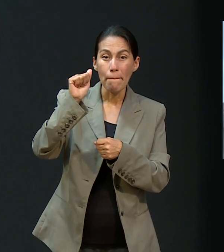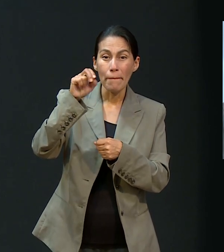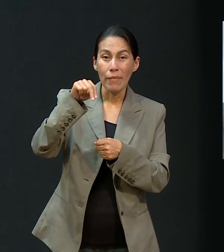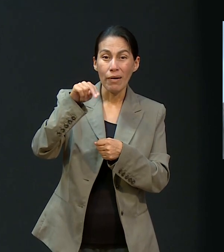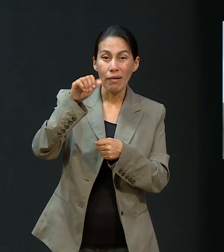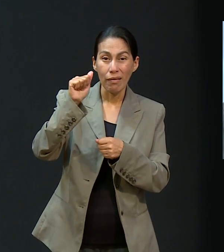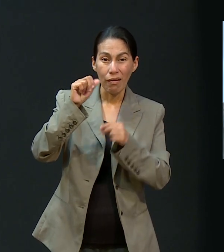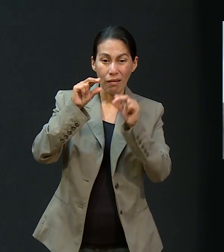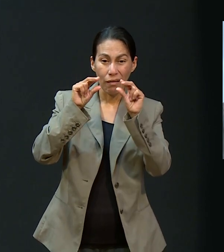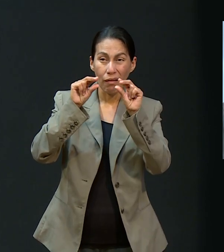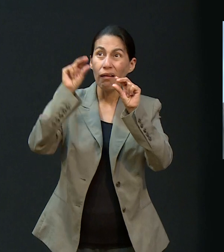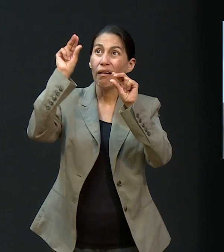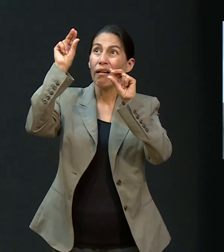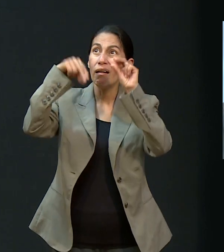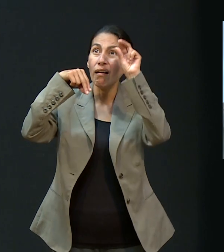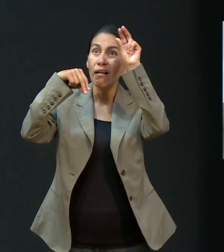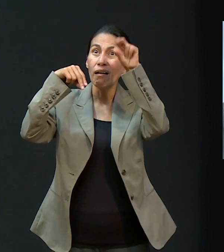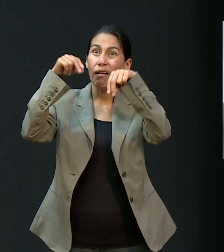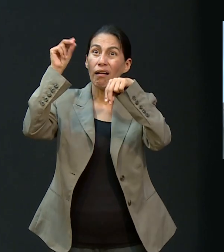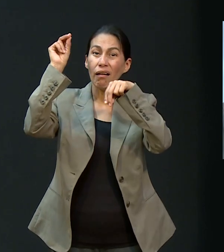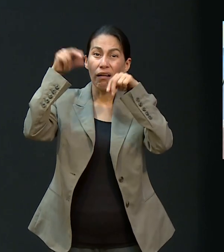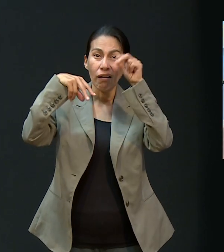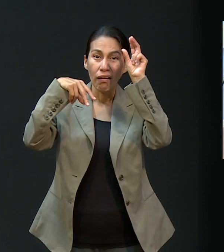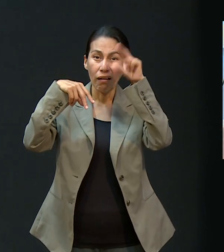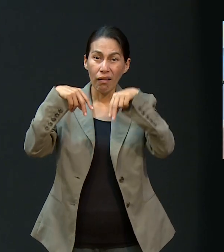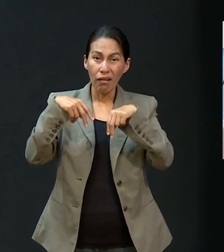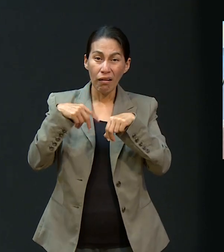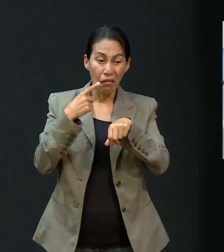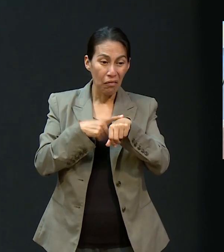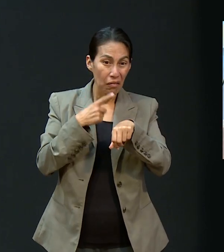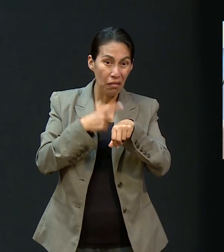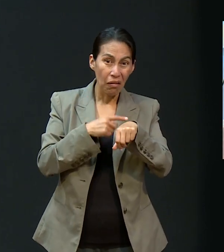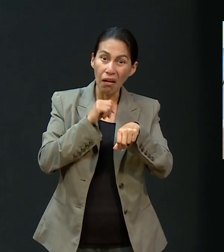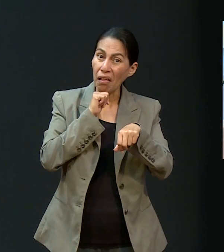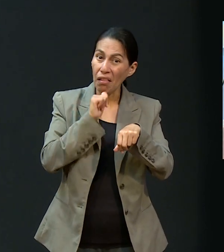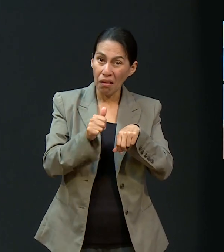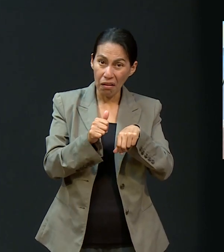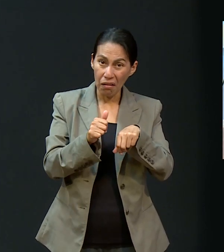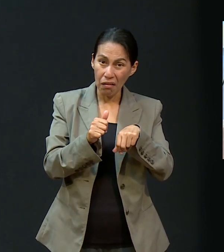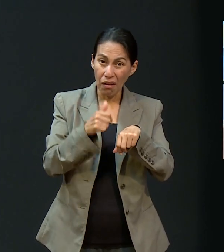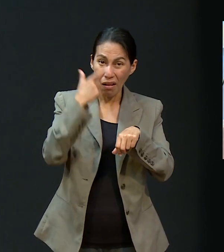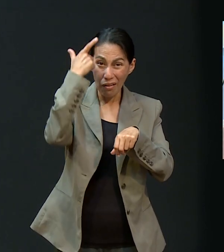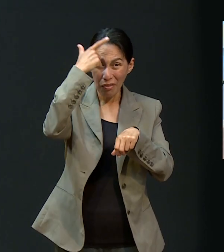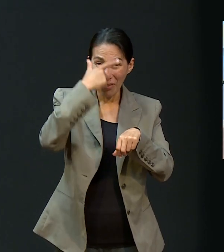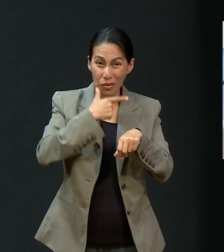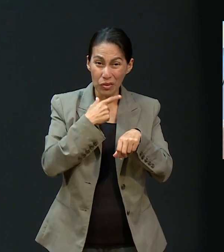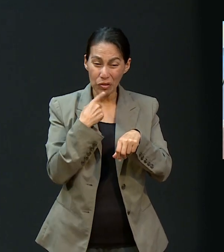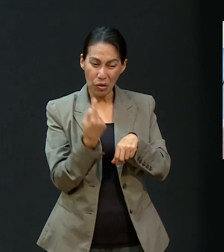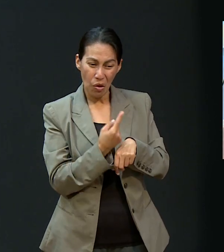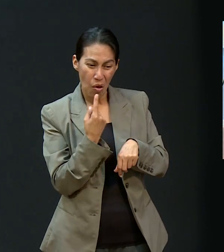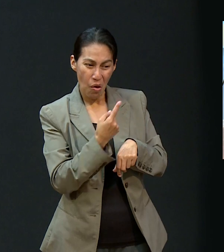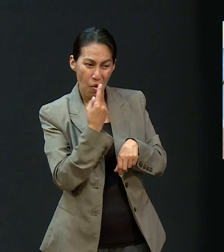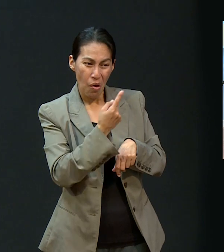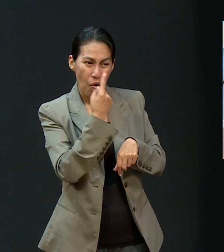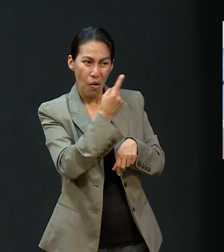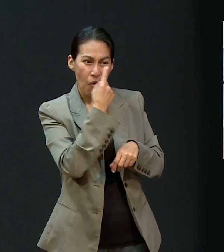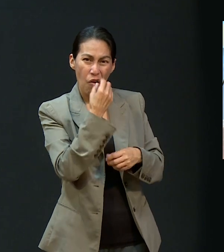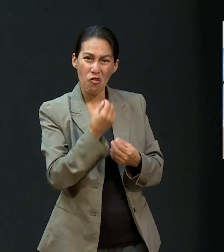acabó el zapato, no se enfermaron. En la noche tenían la fogata allí